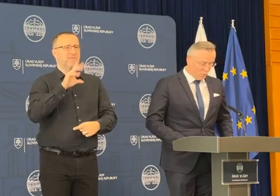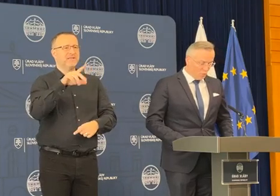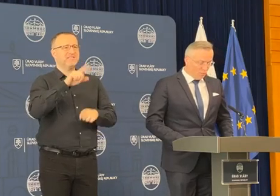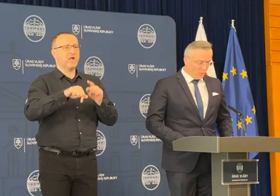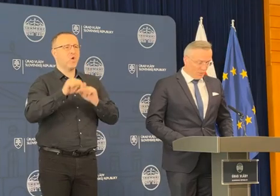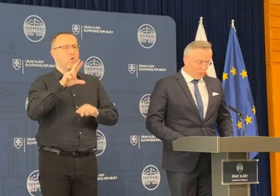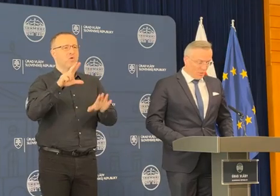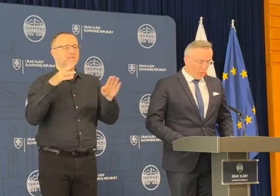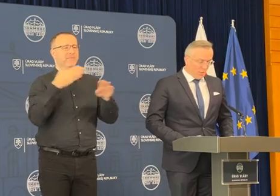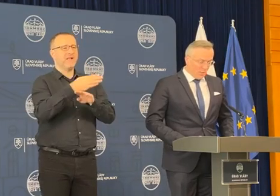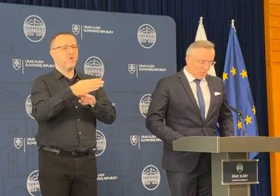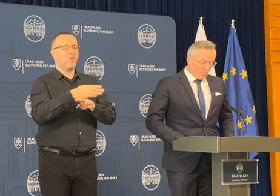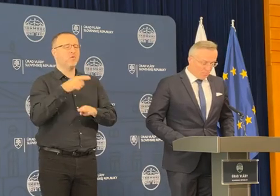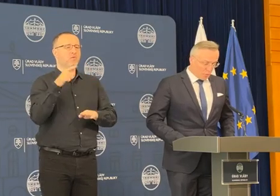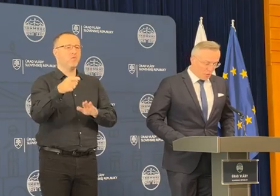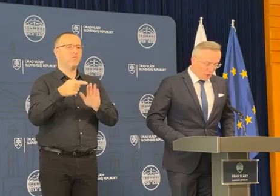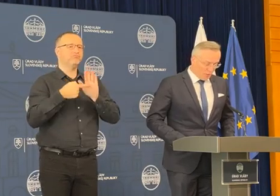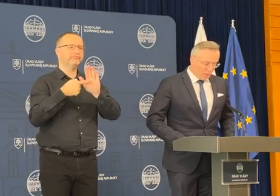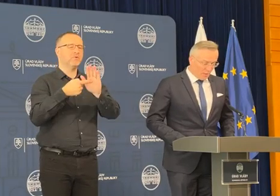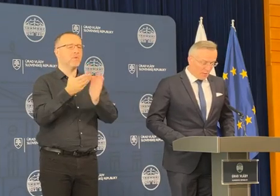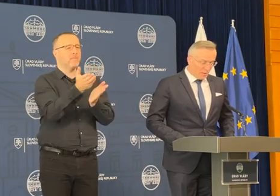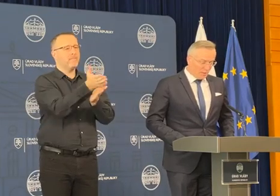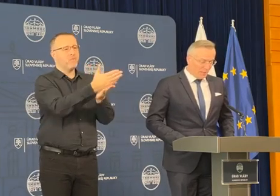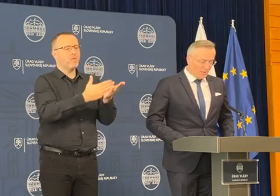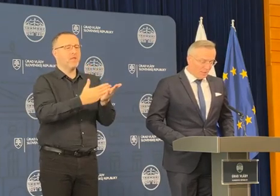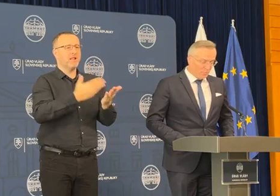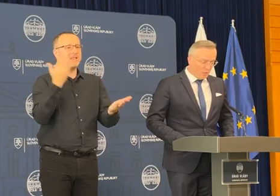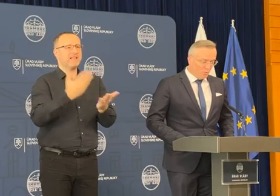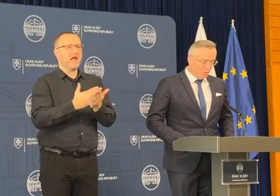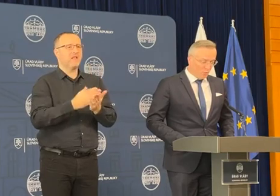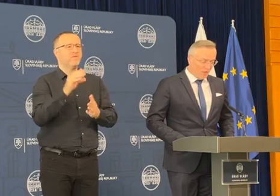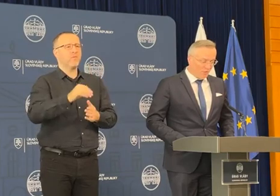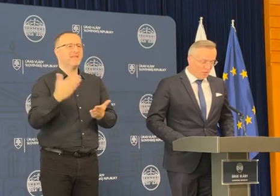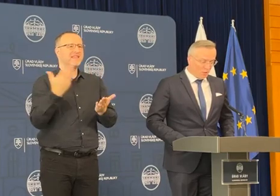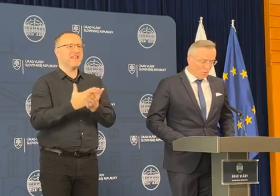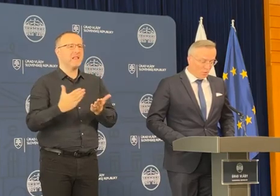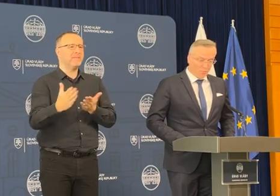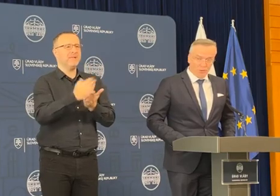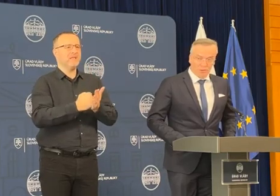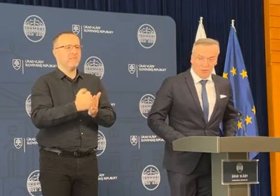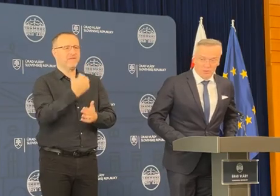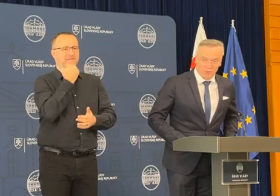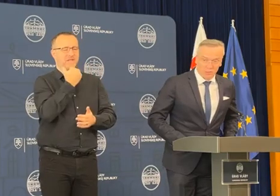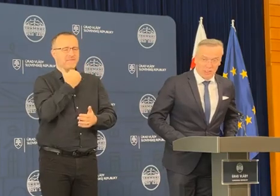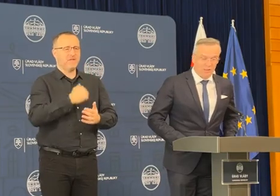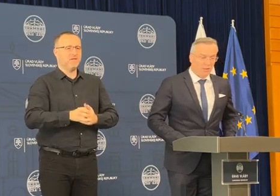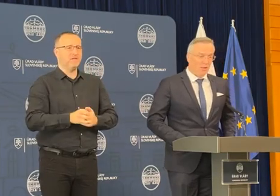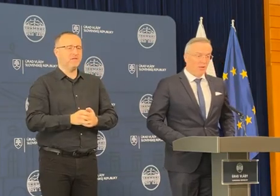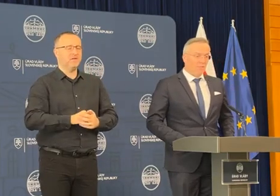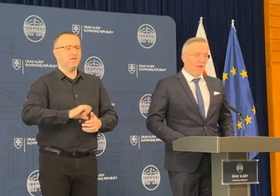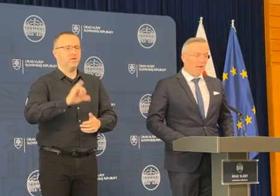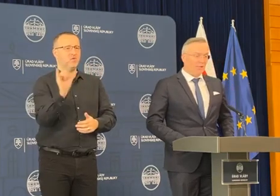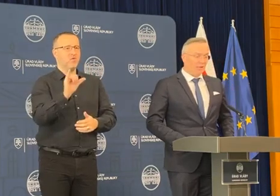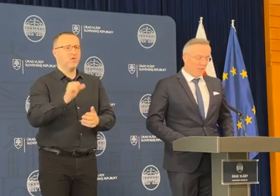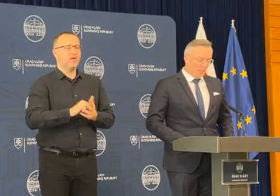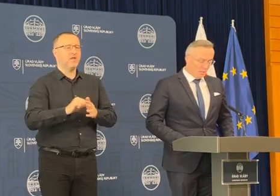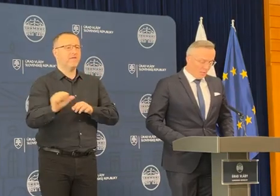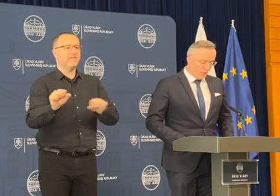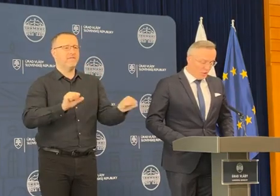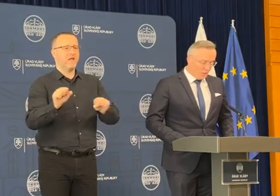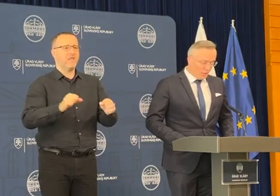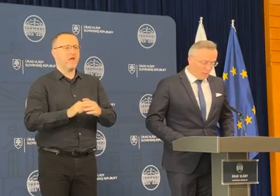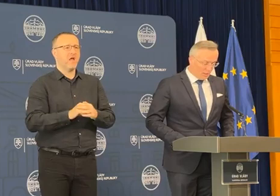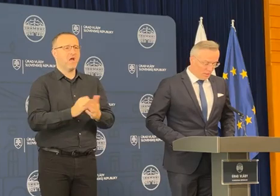predstavujú podielové dane z dane z príjmov právnických osôb, ktoré vláda